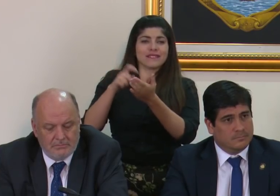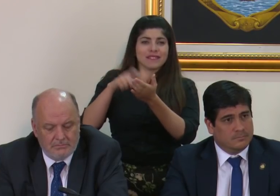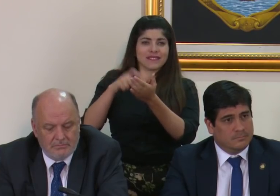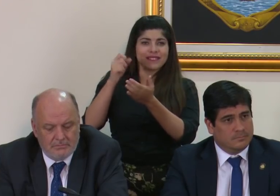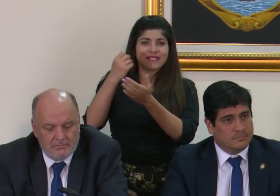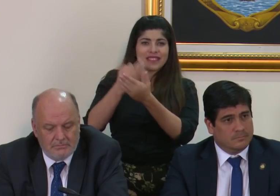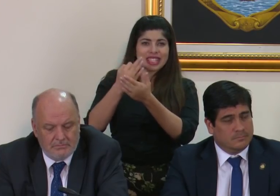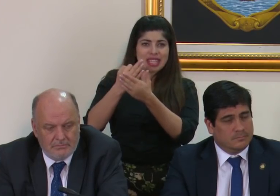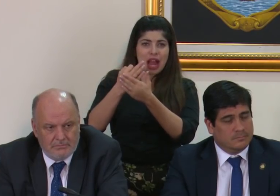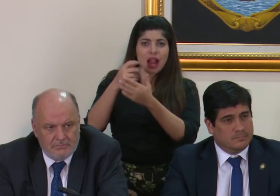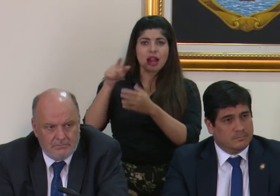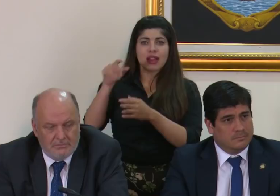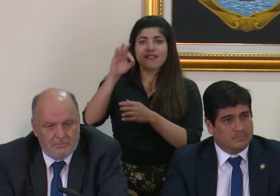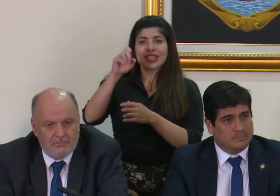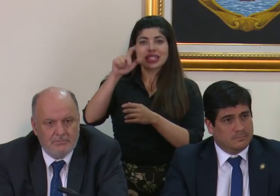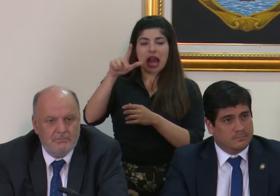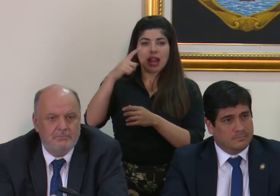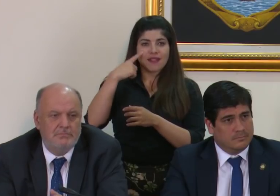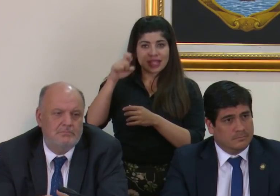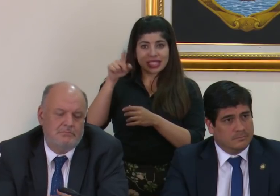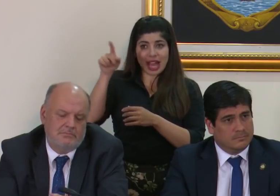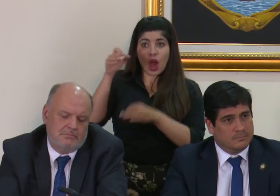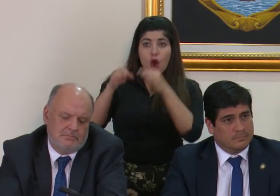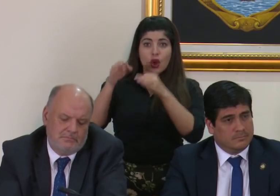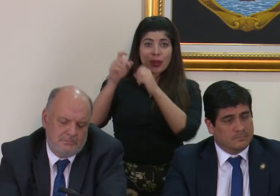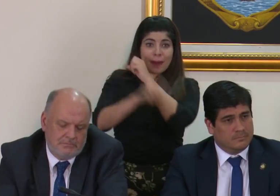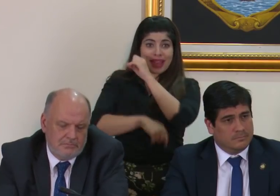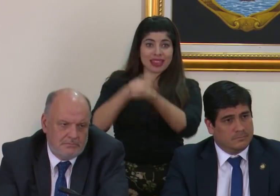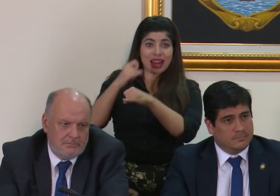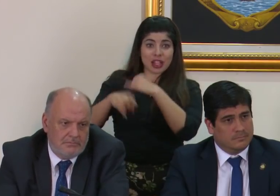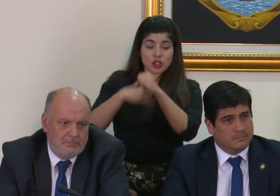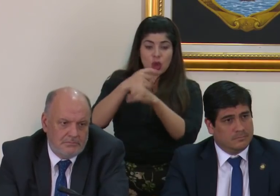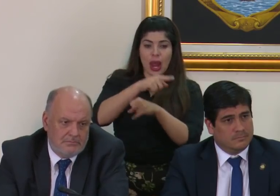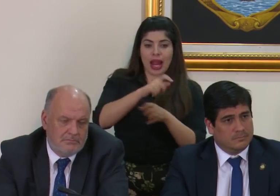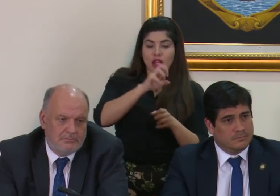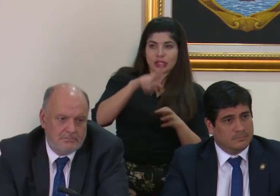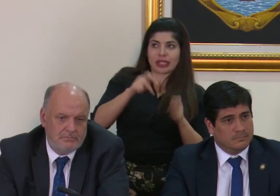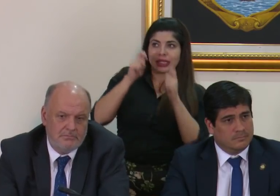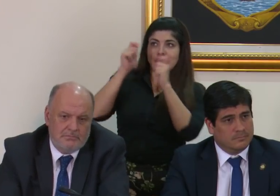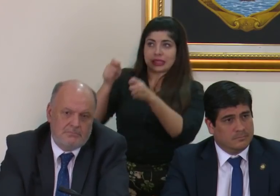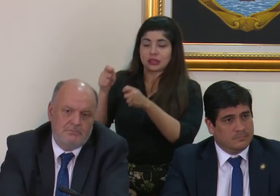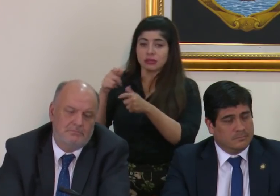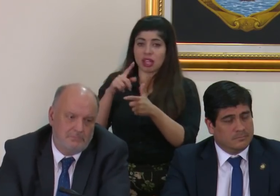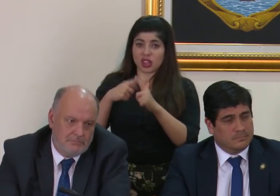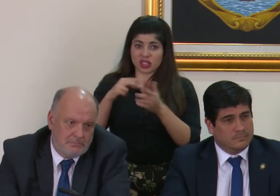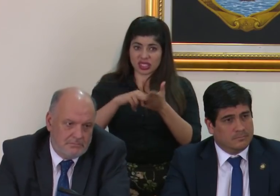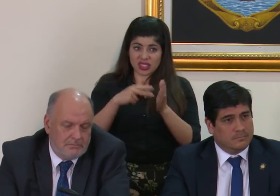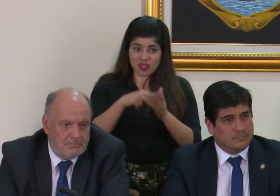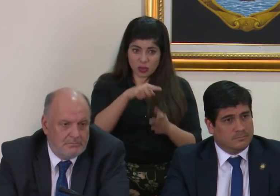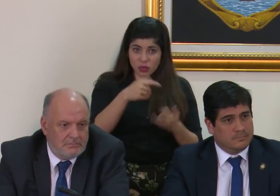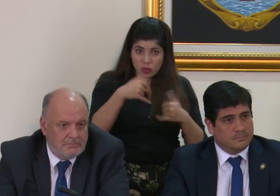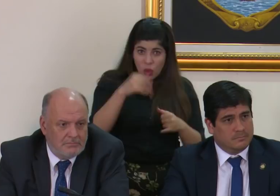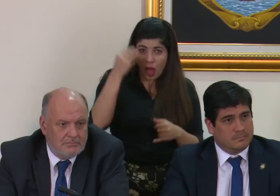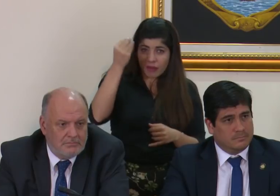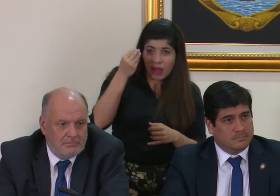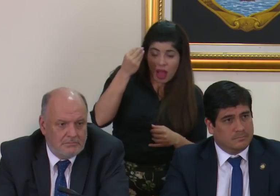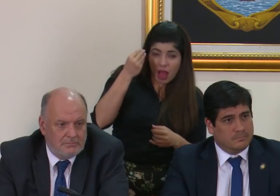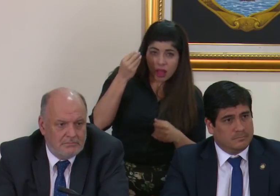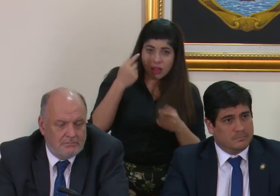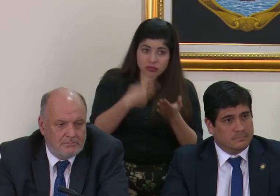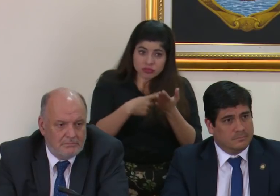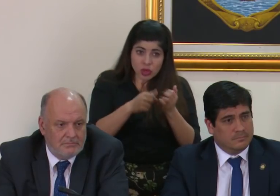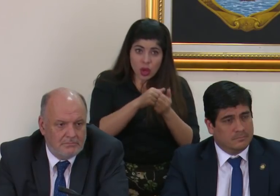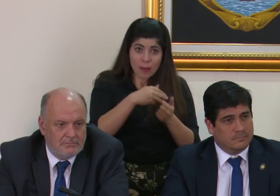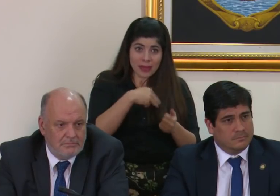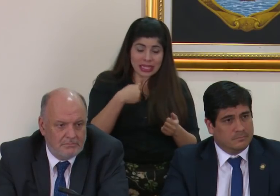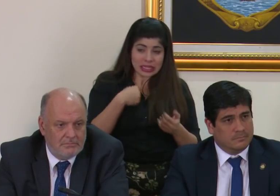penal internacional entonces la pregunta es eso es lo que usted está esperando eso es que usted está meditando junto con ahora junto con el ministro Manuel